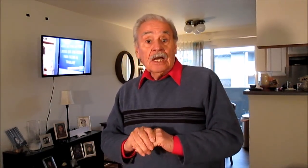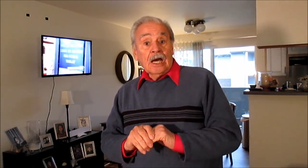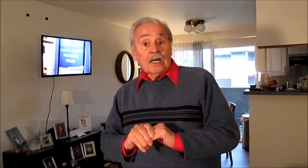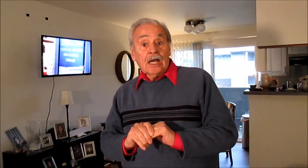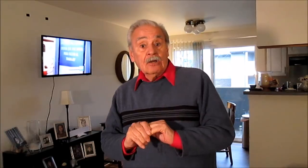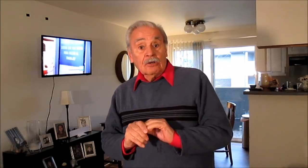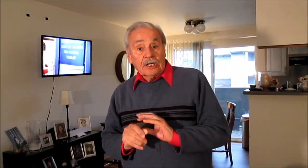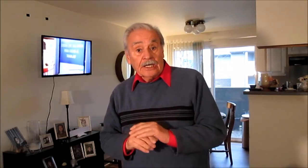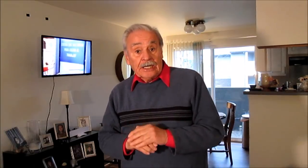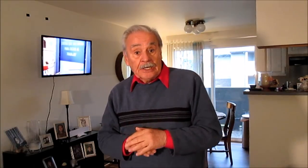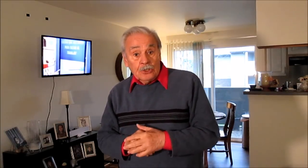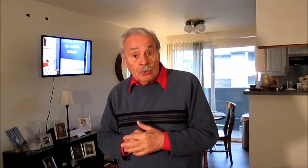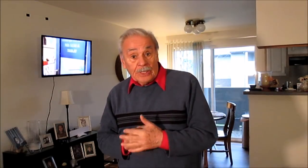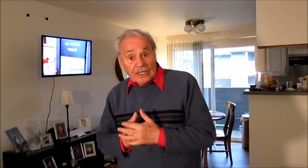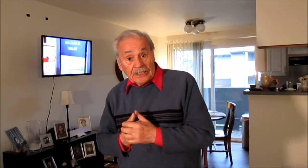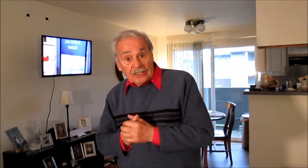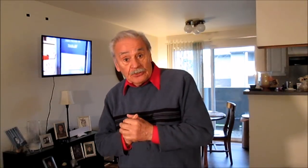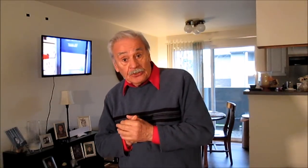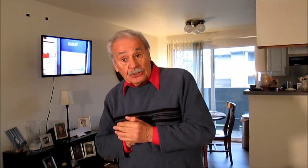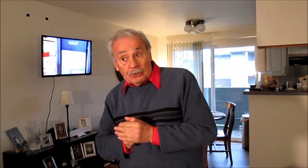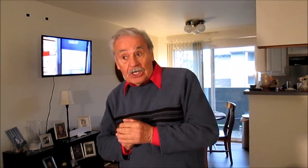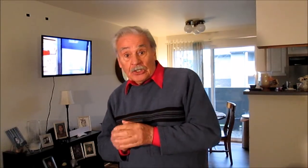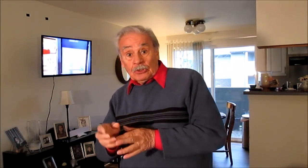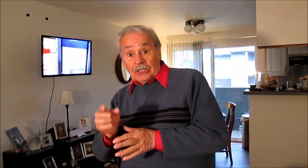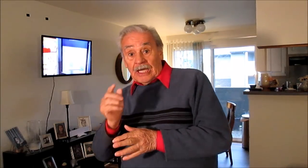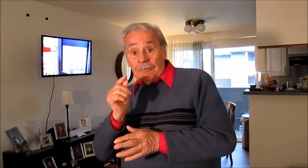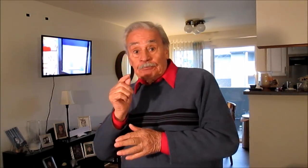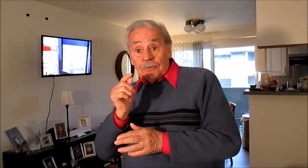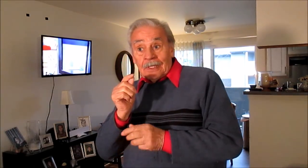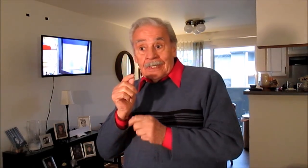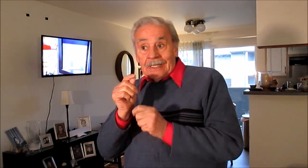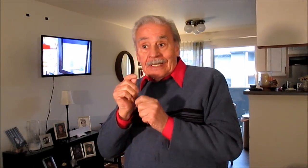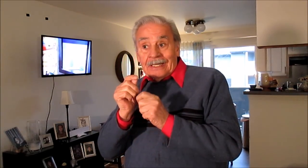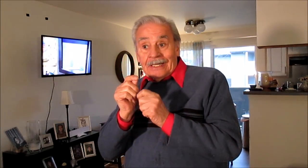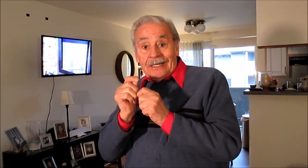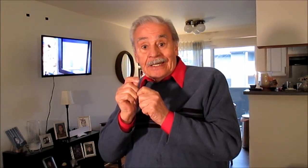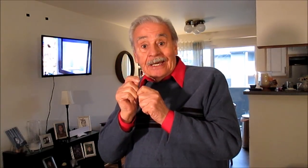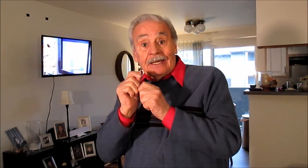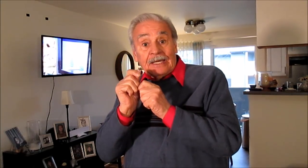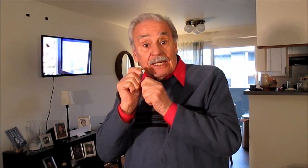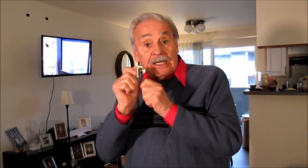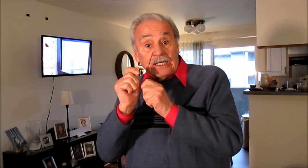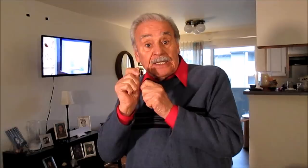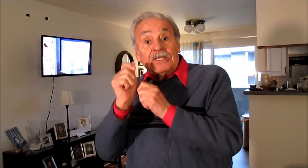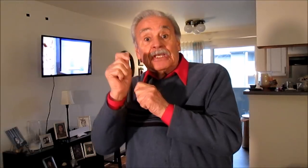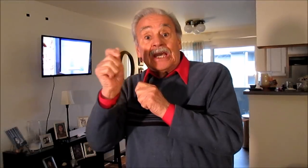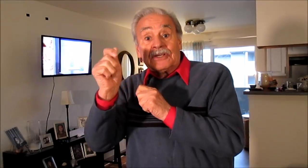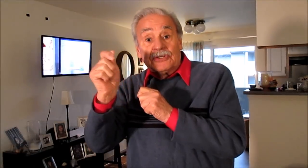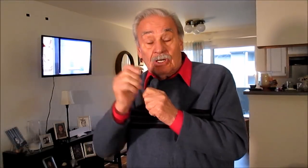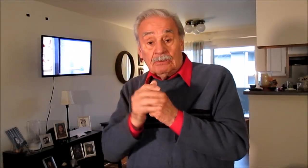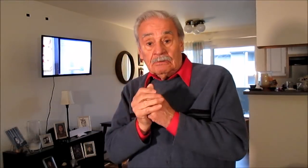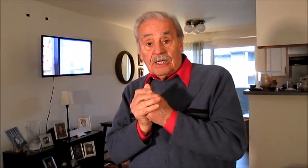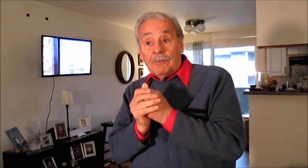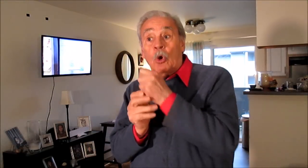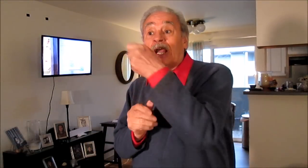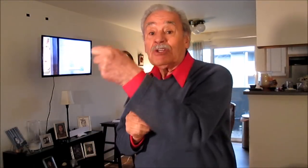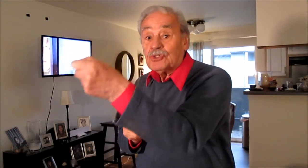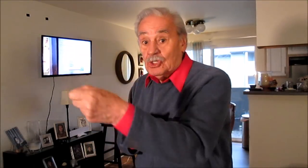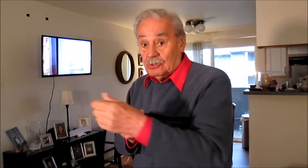Carajo, qué gran obra que está haciendo este gobierno, qué dedicación, qué vocación